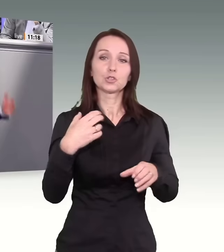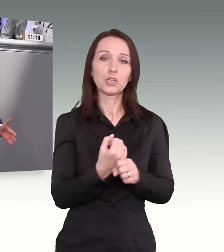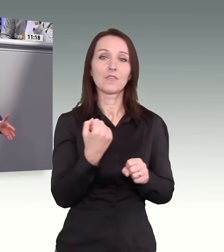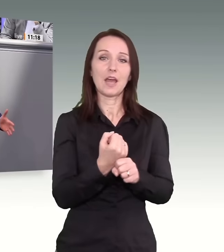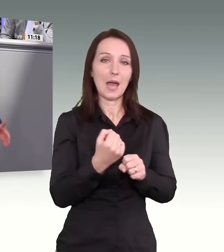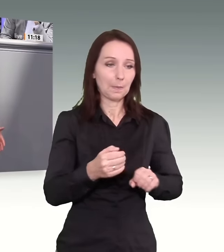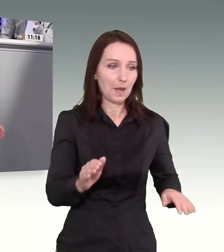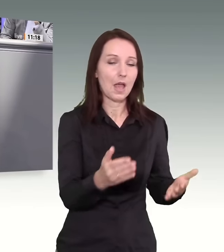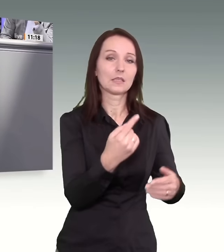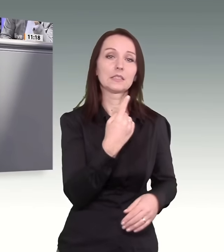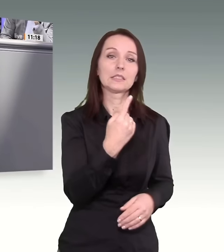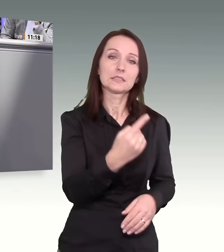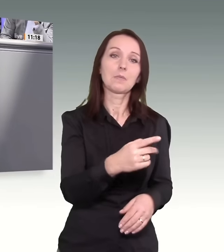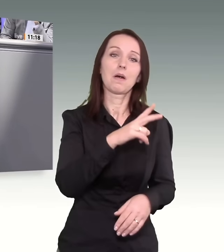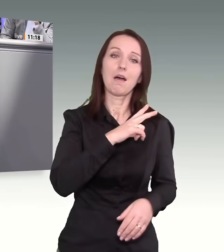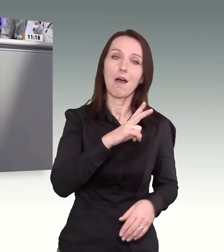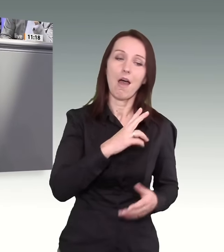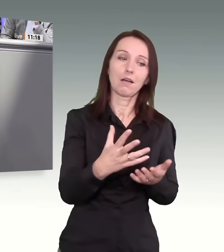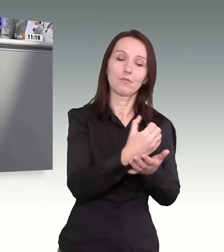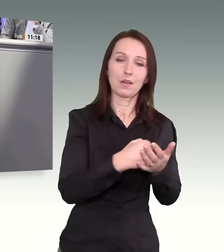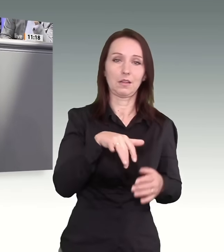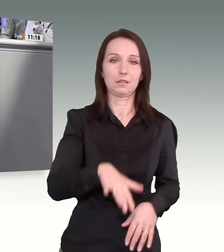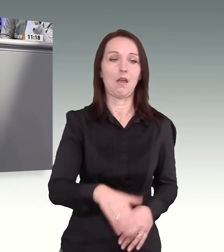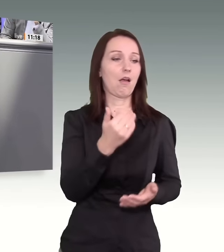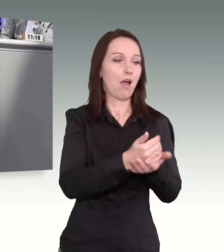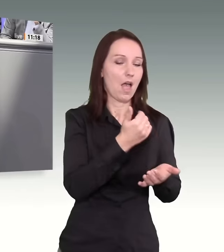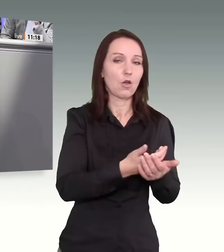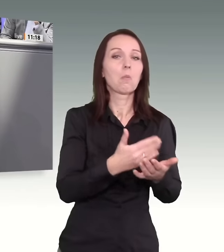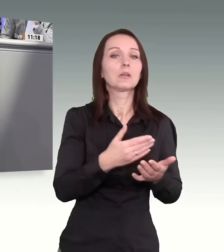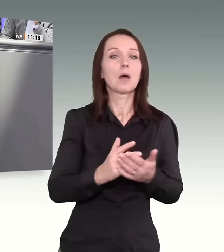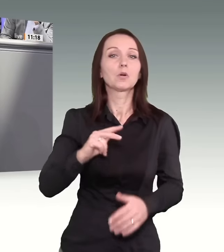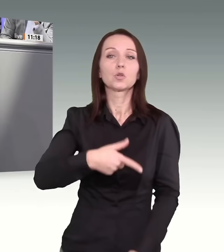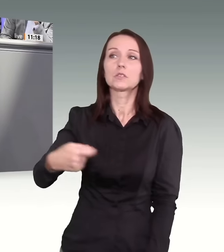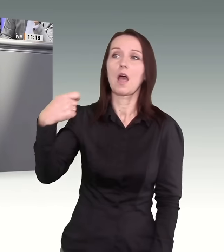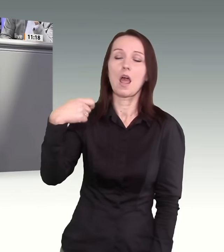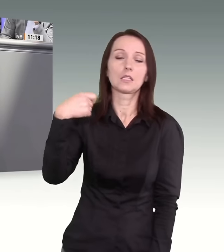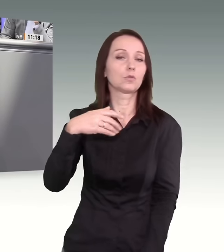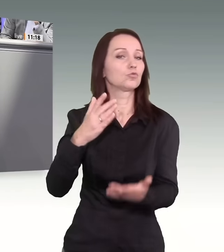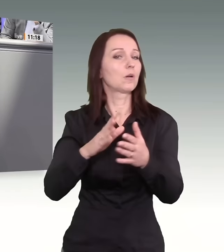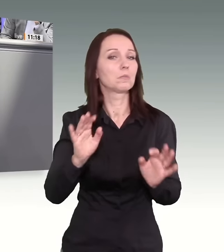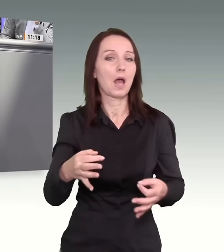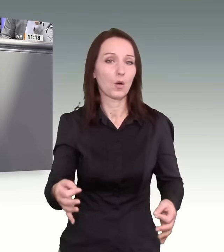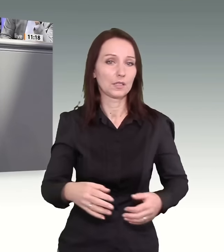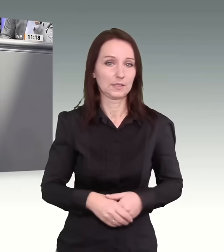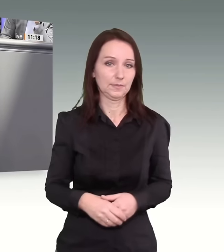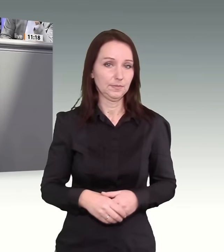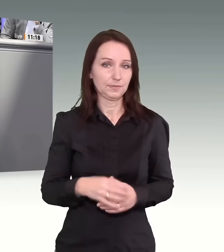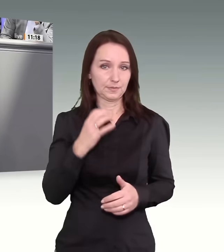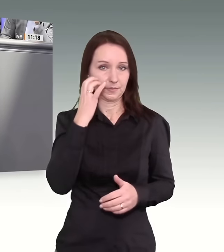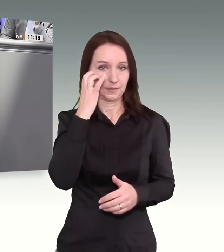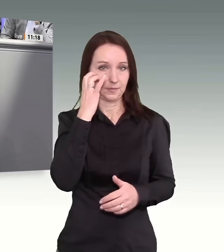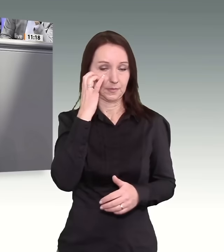das eigenes Einkommen, Sozialleistungen überhaupt nicht erst notwendig machen. Und deshalb